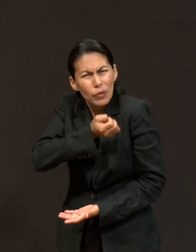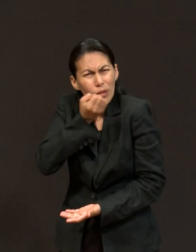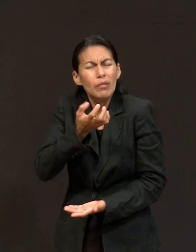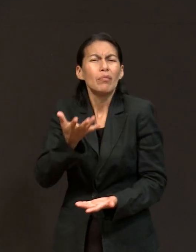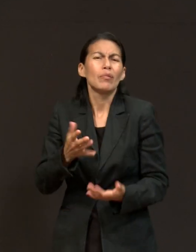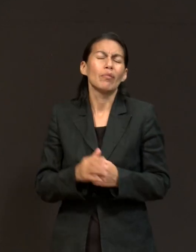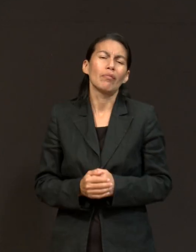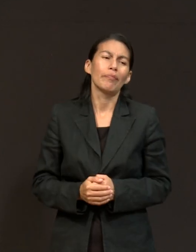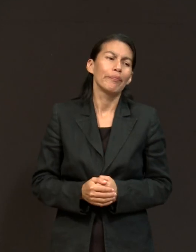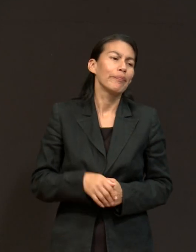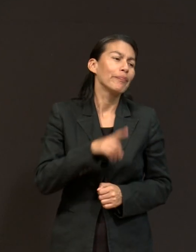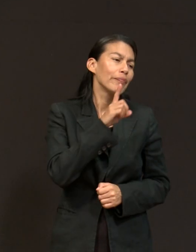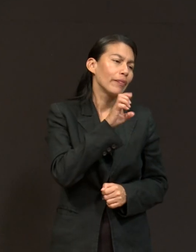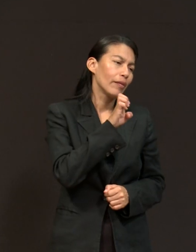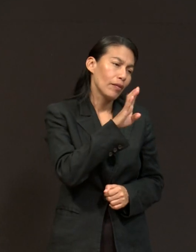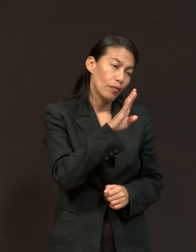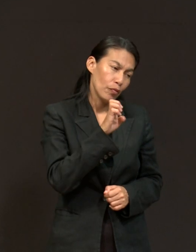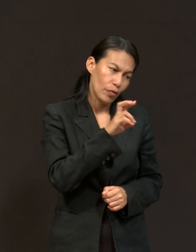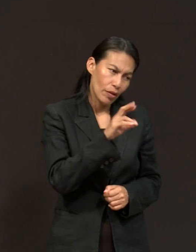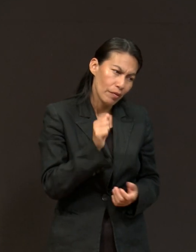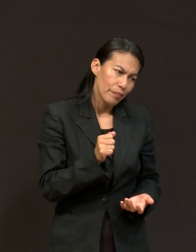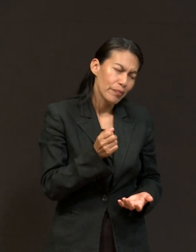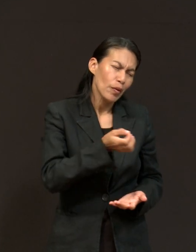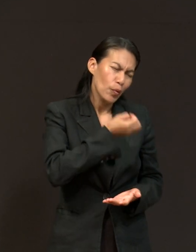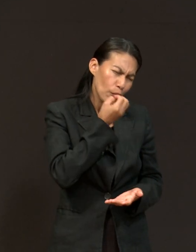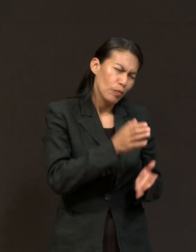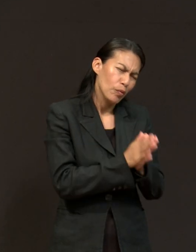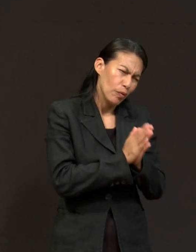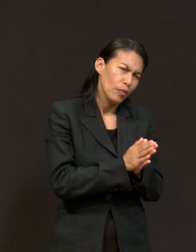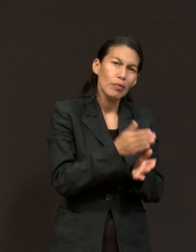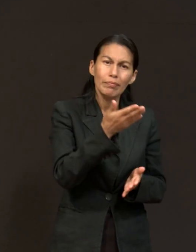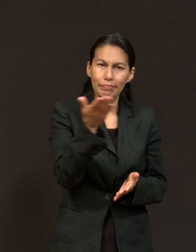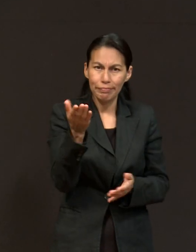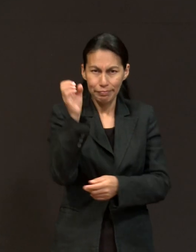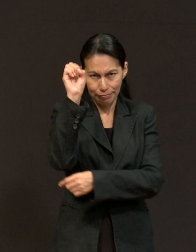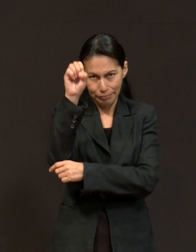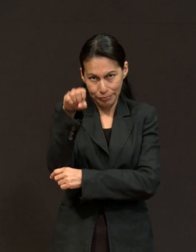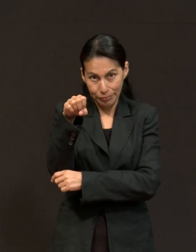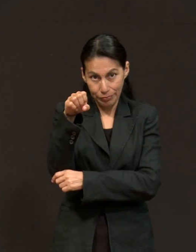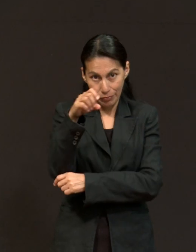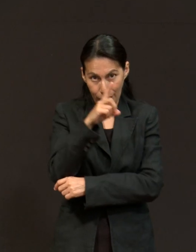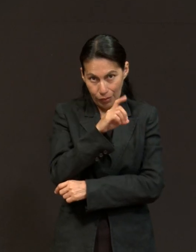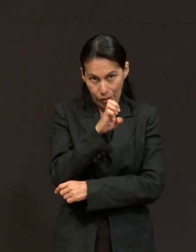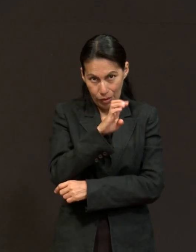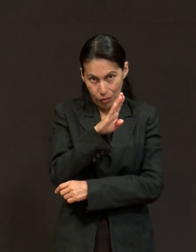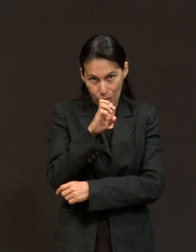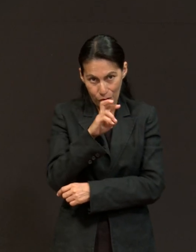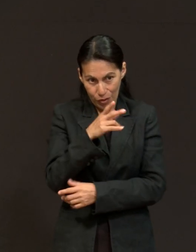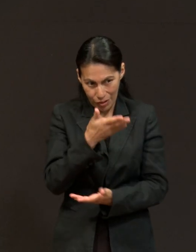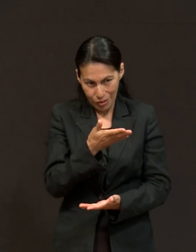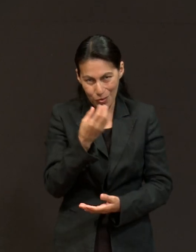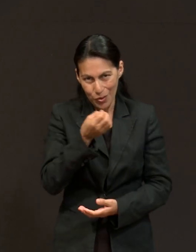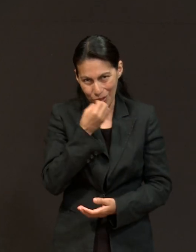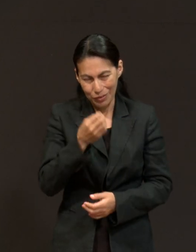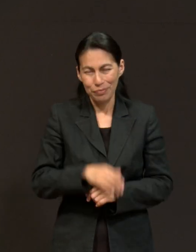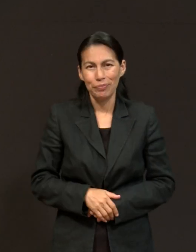Débora, vamos a orar. Voy a pedirles que inclinen su rostro y Débora va a hacer una oración y yo termino con otra.